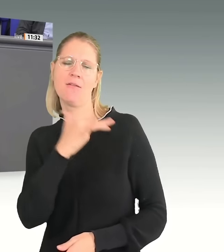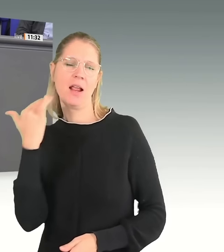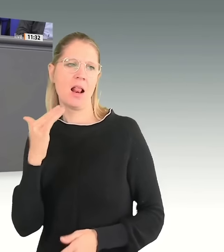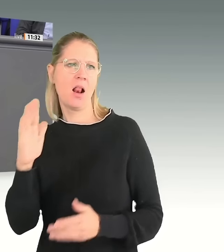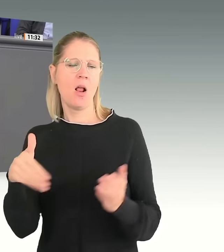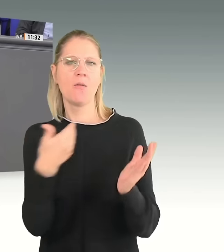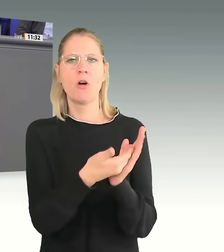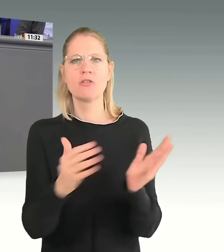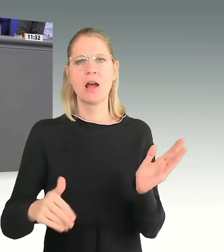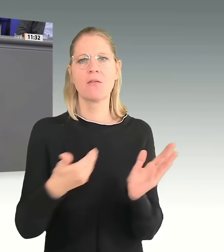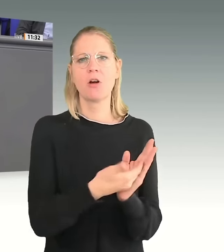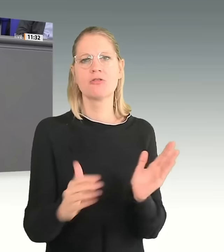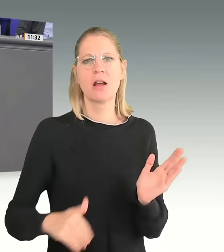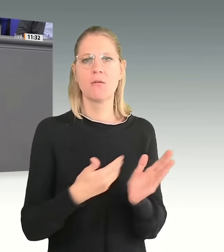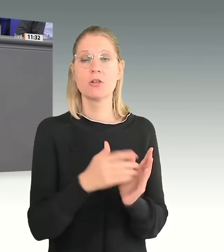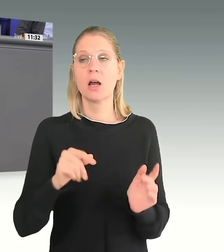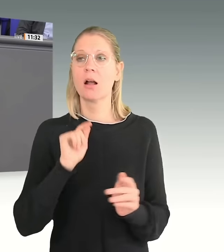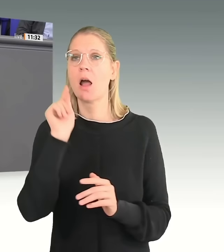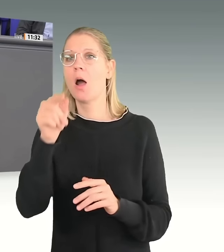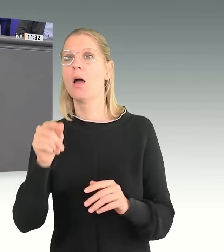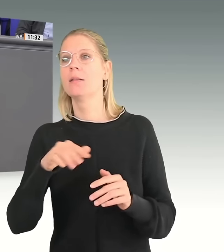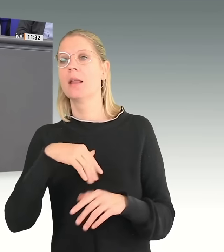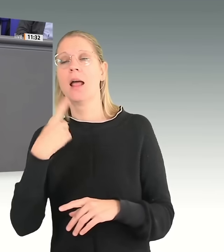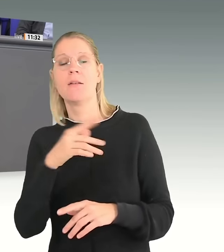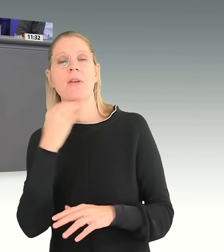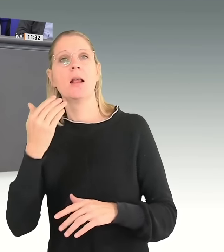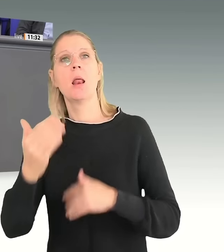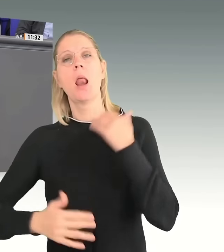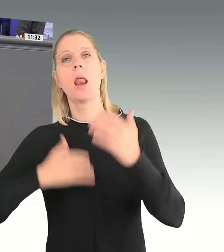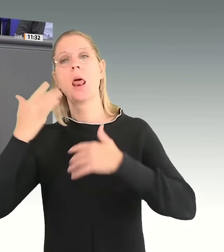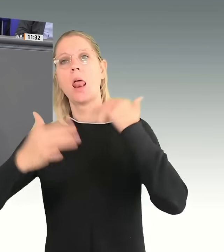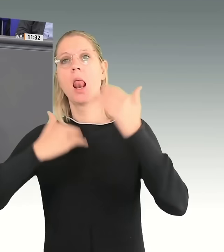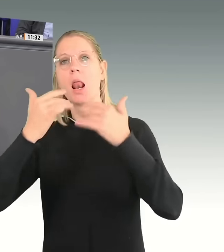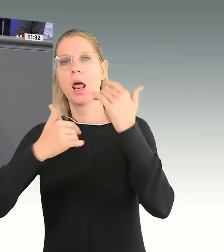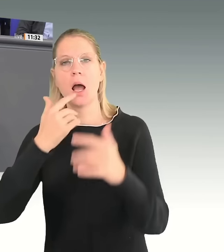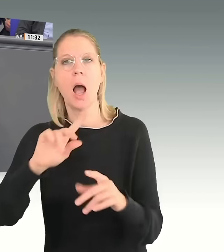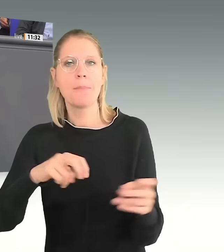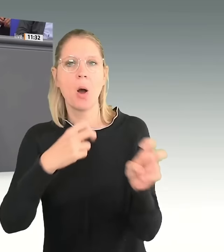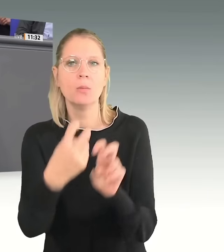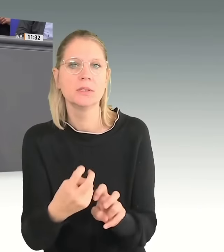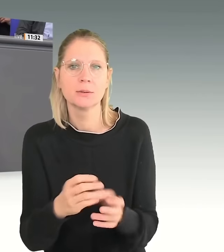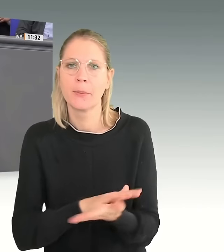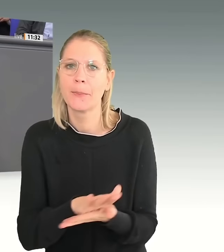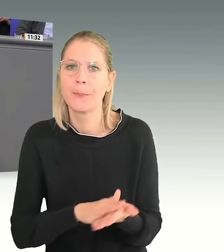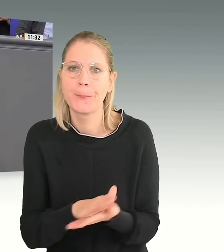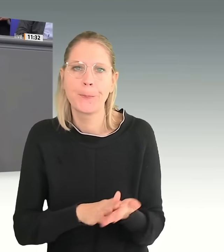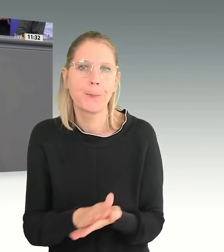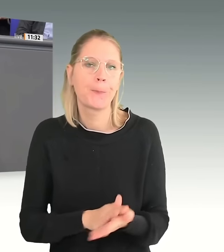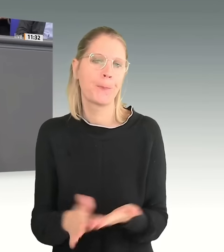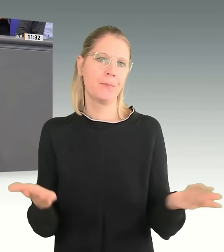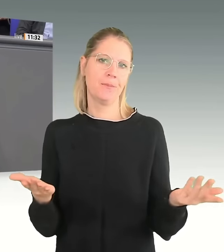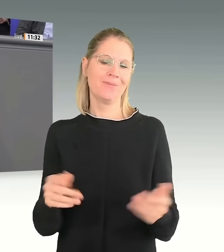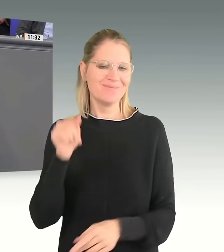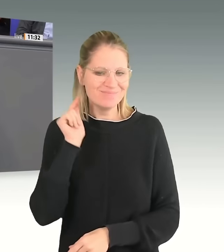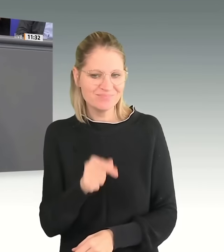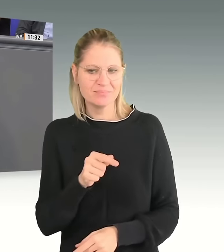erzählt, aber nachher nicht in die Umsetzung geht. Und genau das ist die Frage, die wir hier in